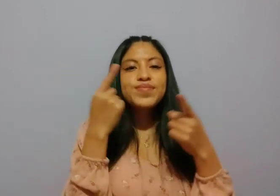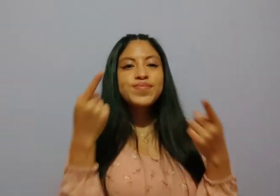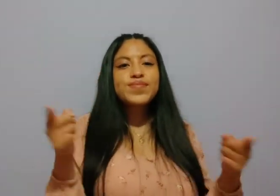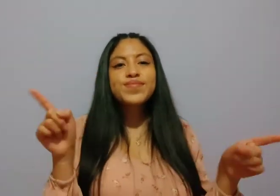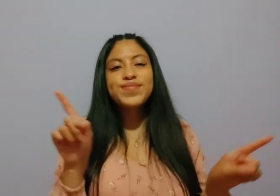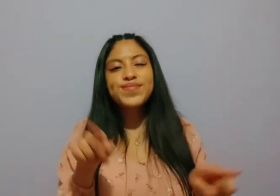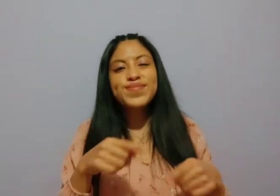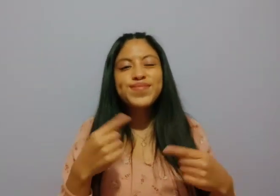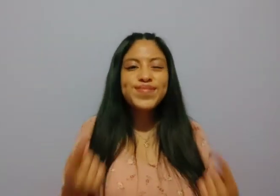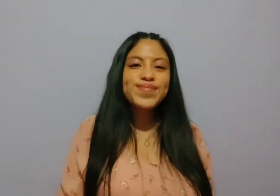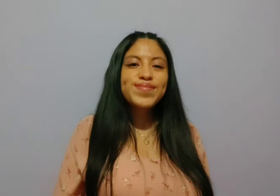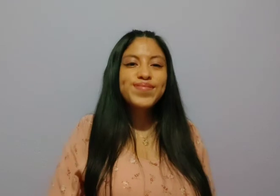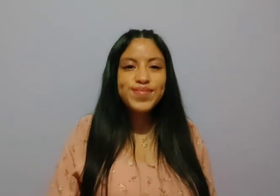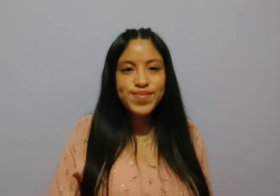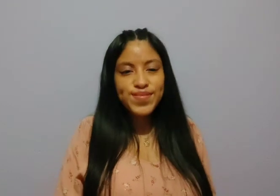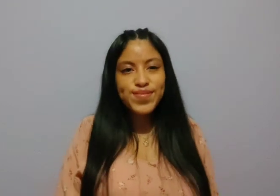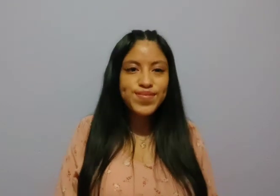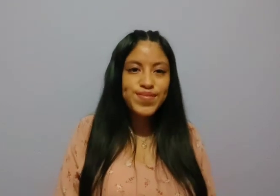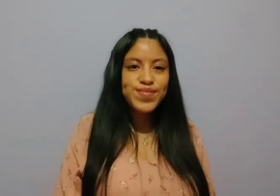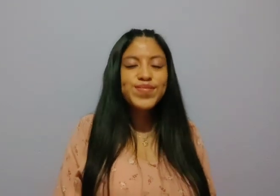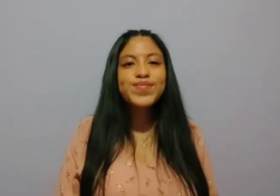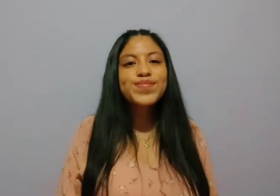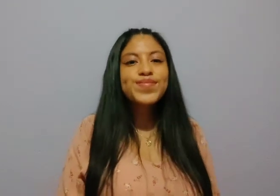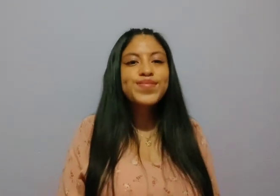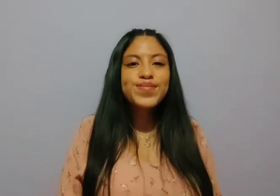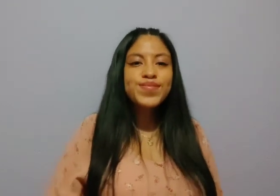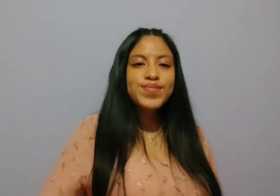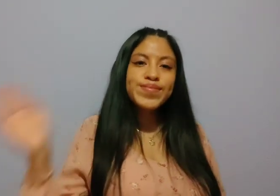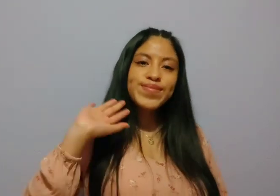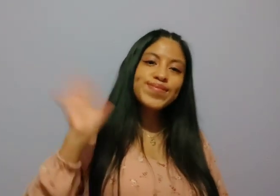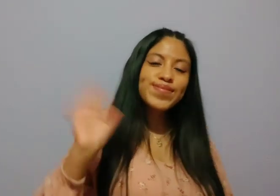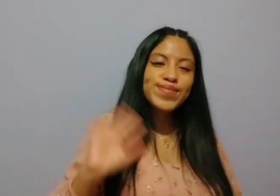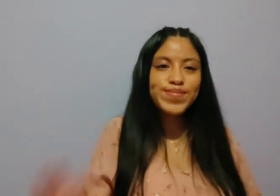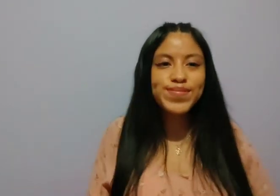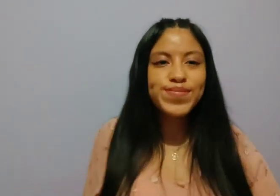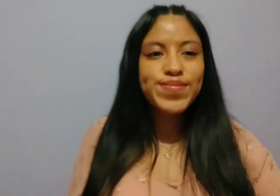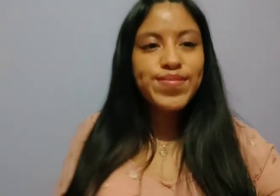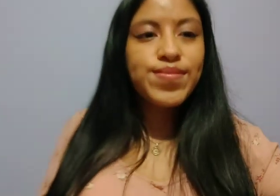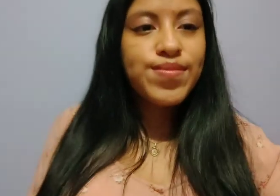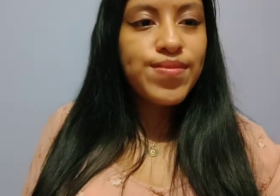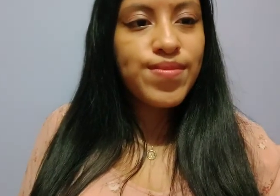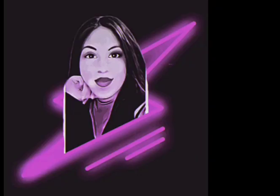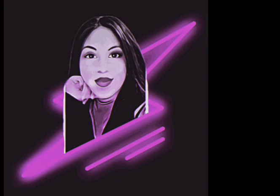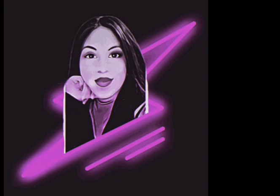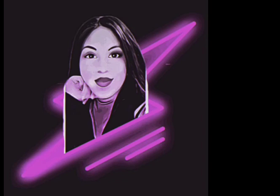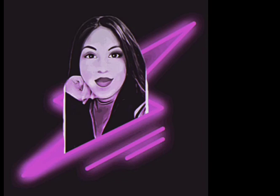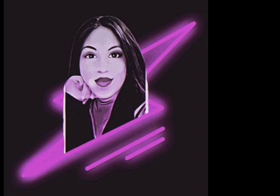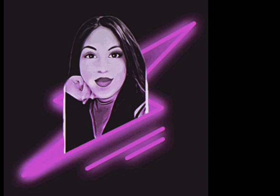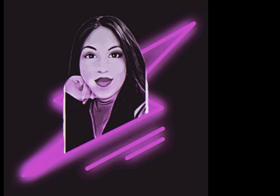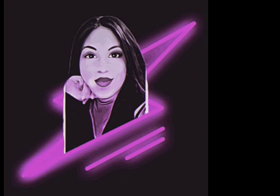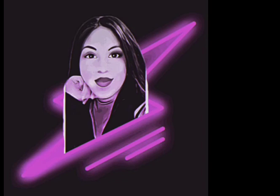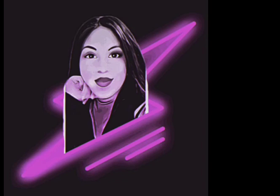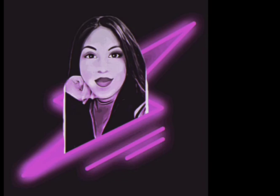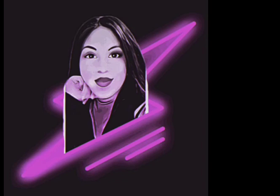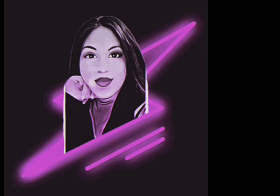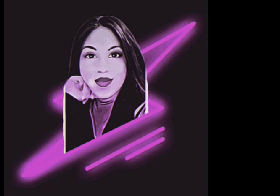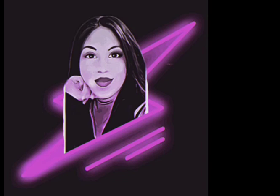семienzo